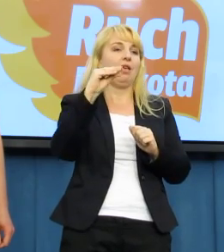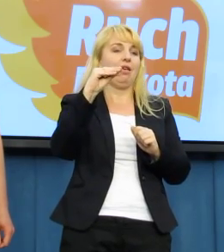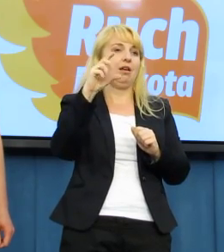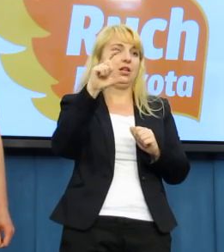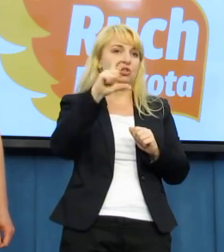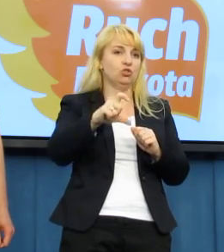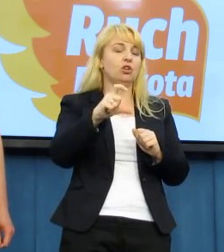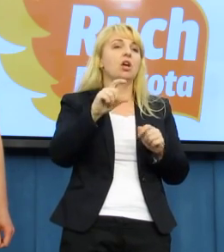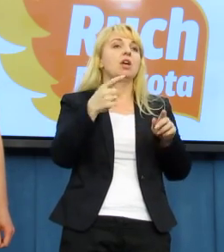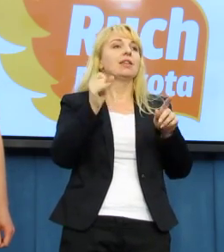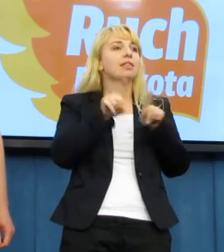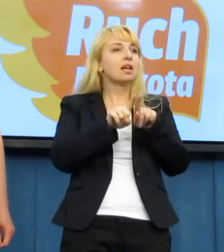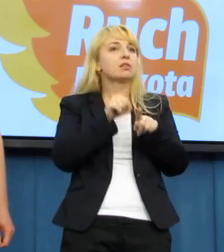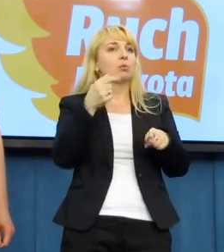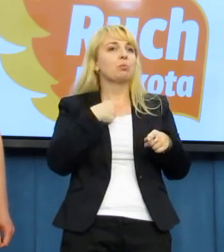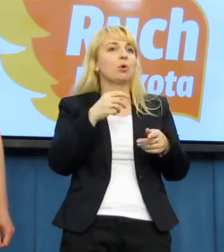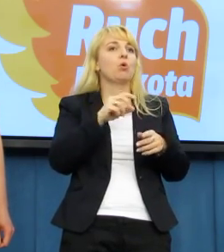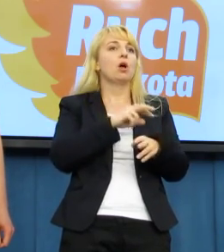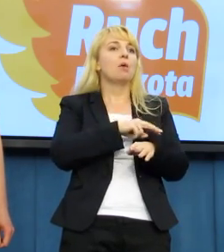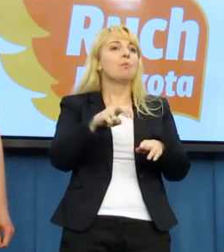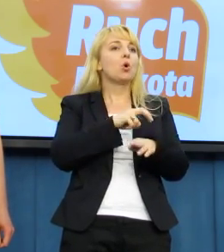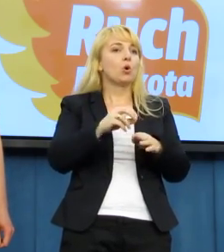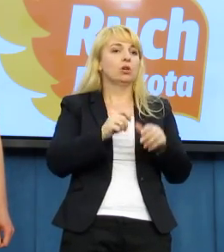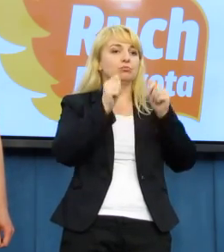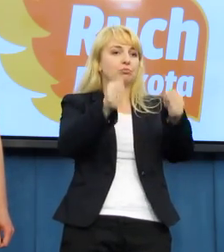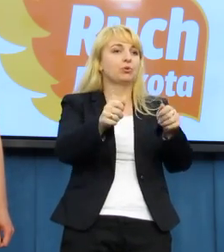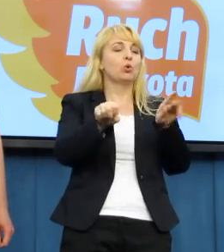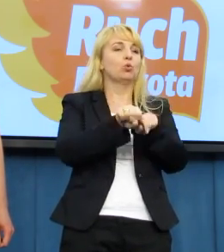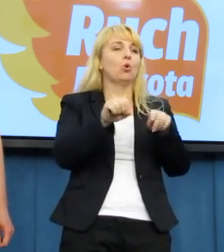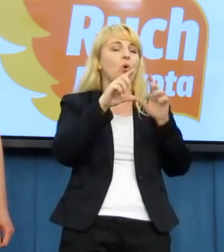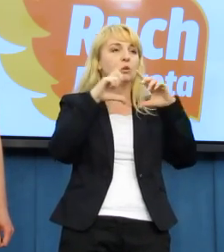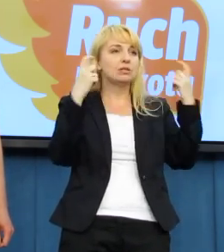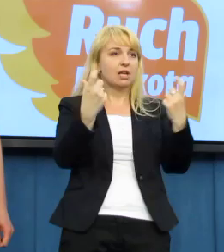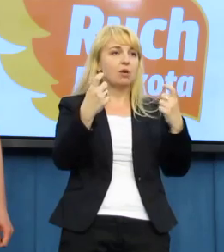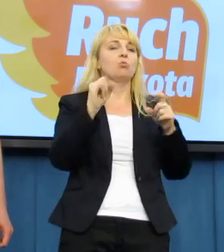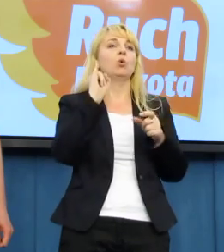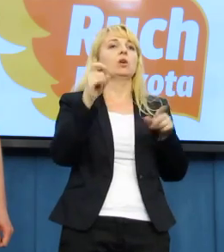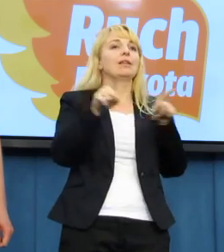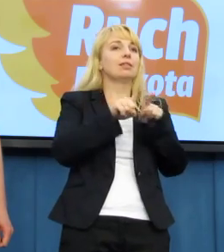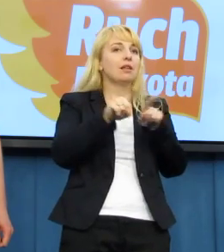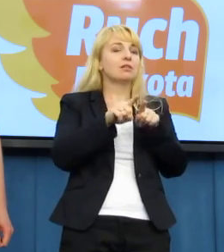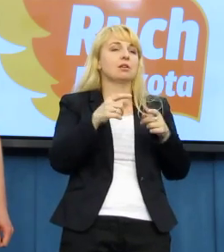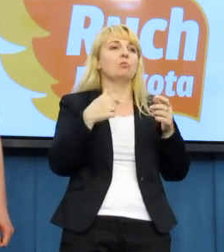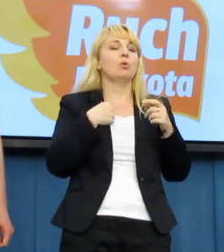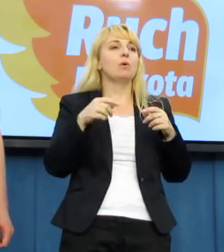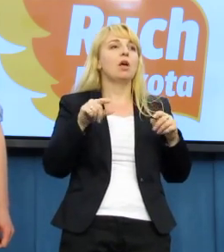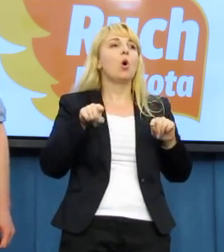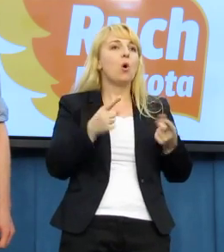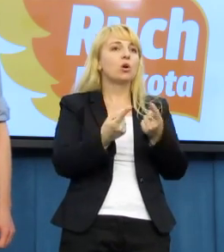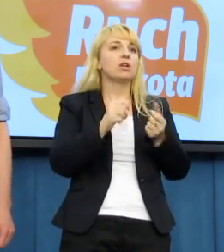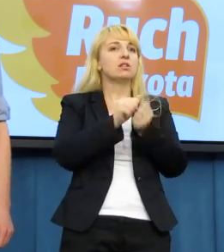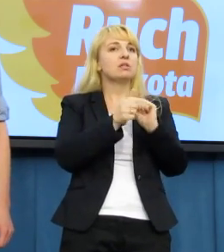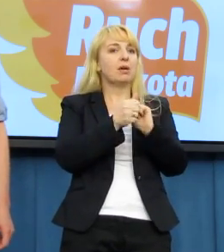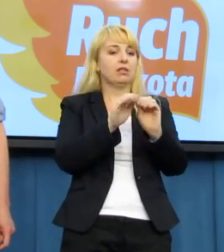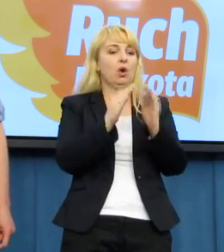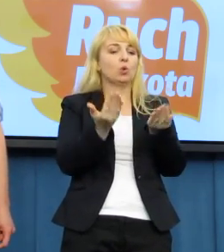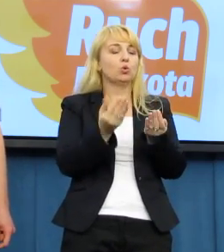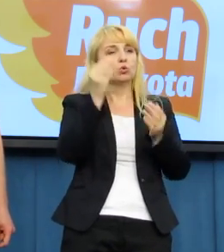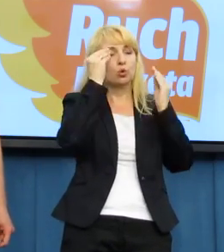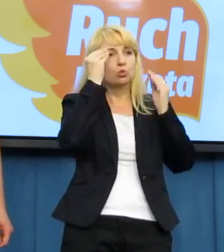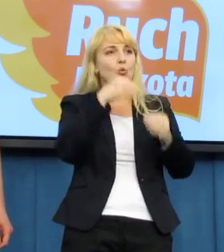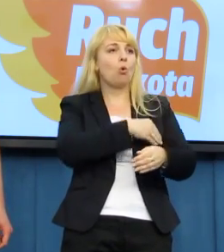Annę Grodzką. Angażujemy się także we wszystkie działania związane z zmianą podręczników szkolnych, które